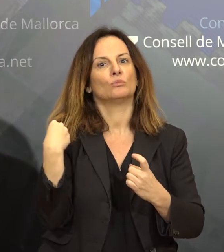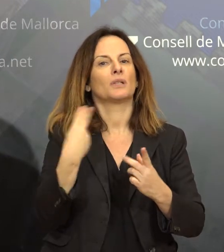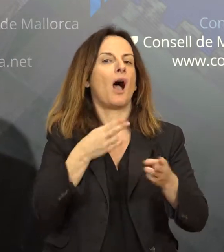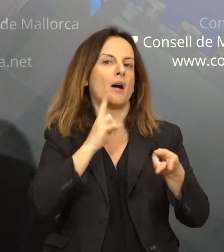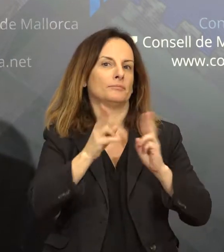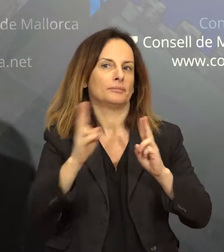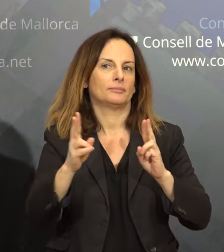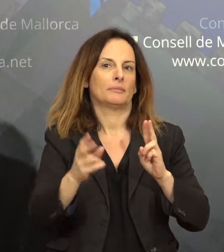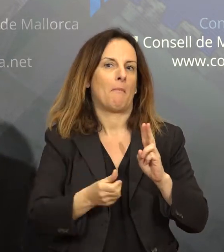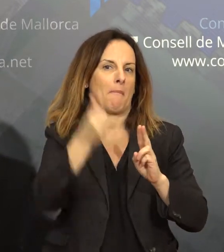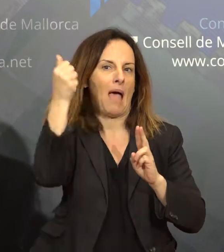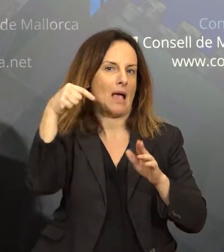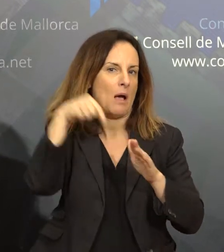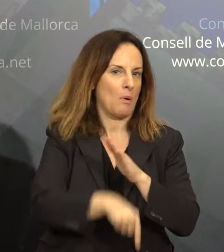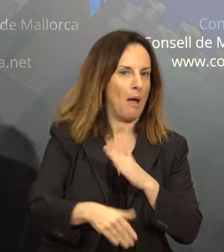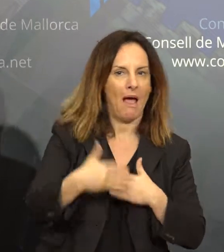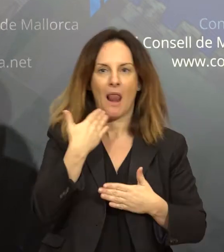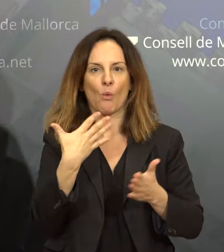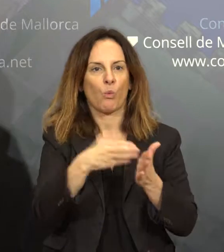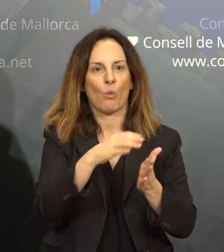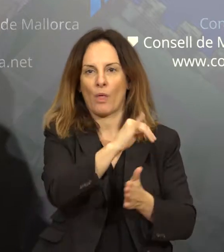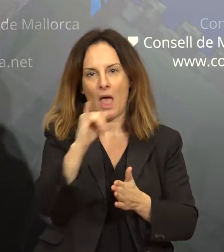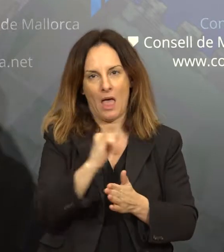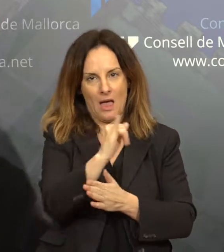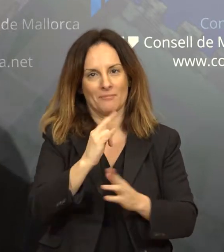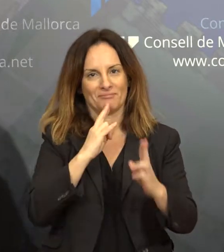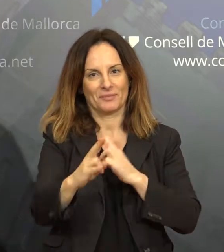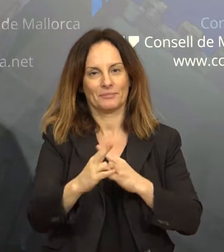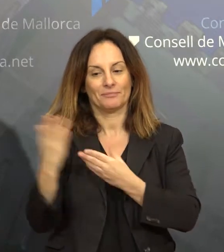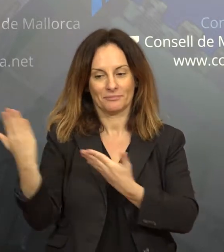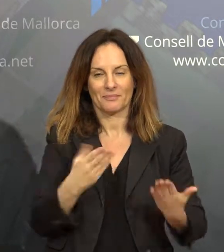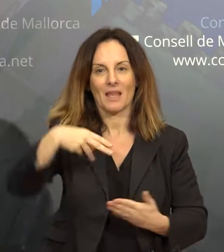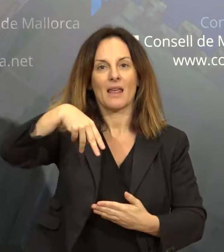qualsevol dubte que hagi pogut sorgir. Nina.